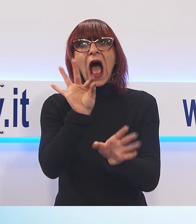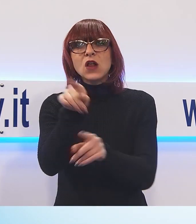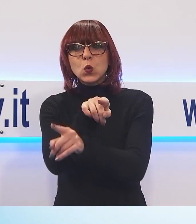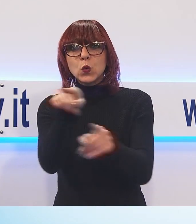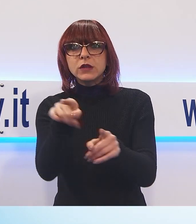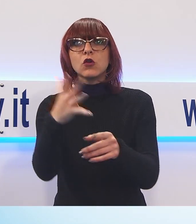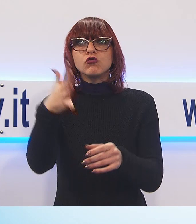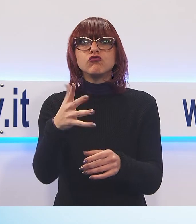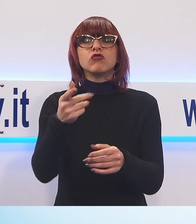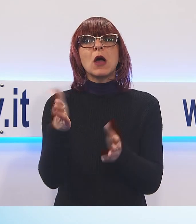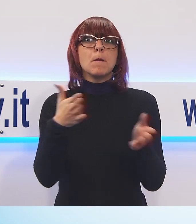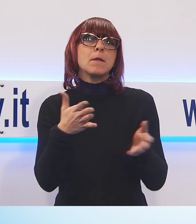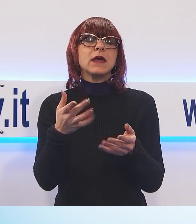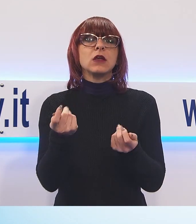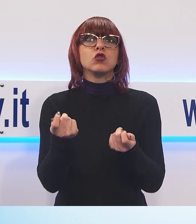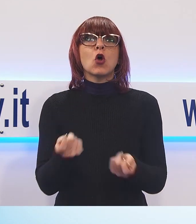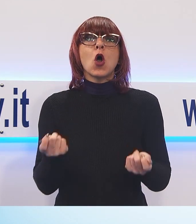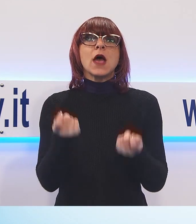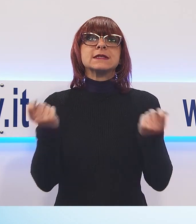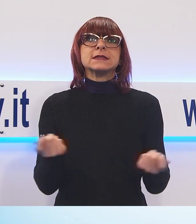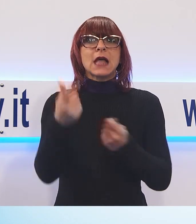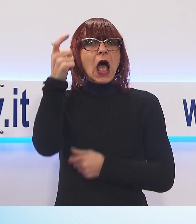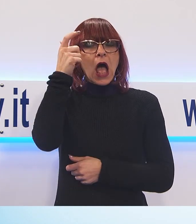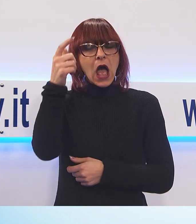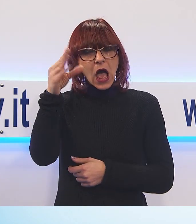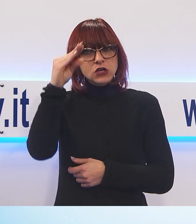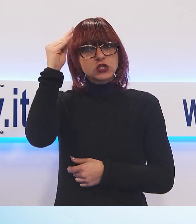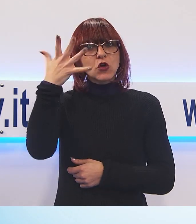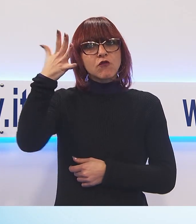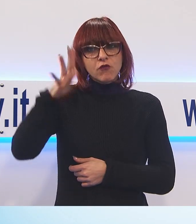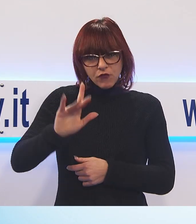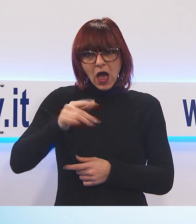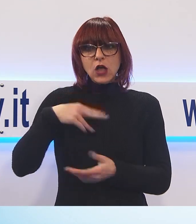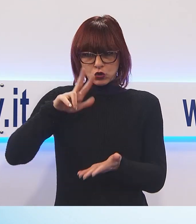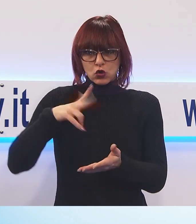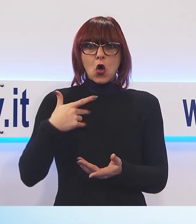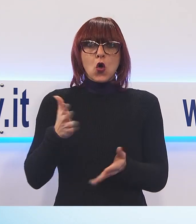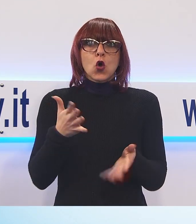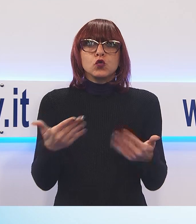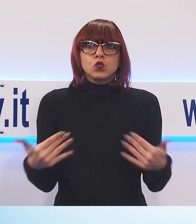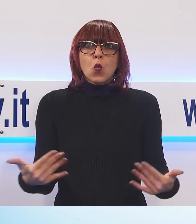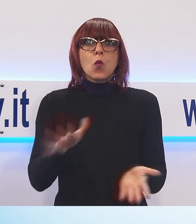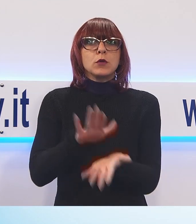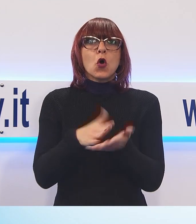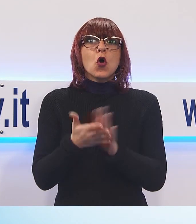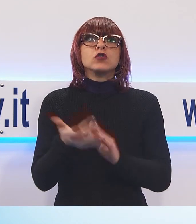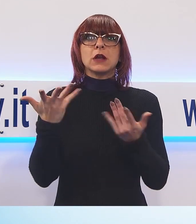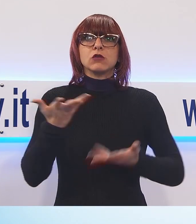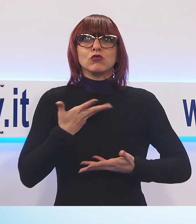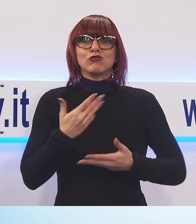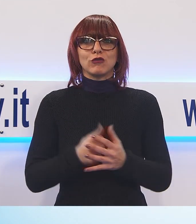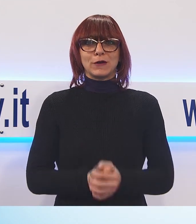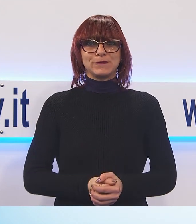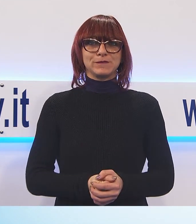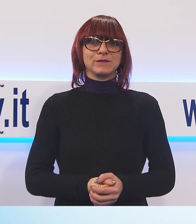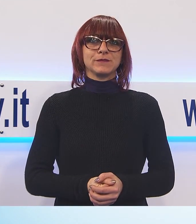del periodo di stage presso la struttura dove si è prestato servizio. Viene confermato un placement alto in uscita